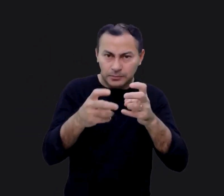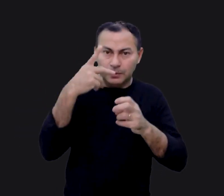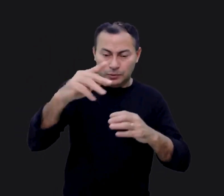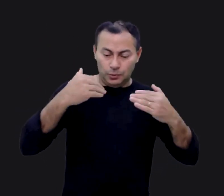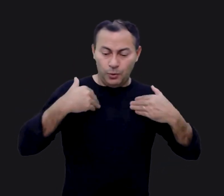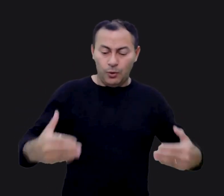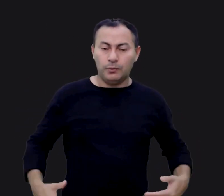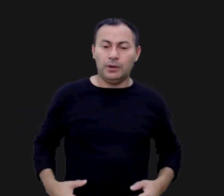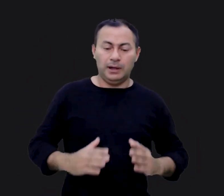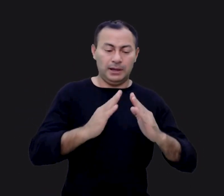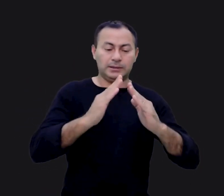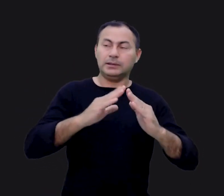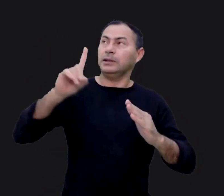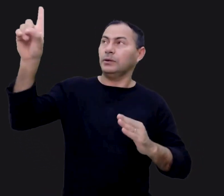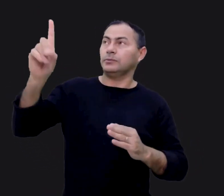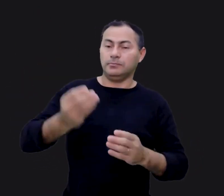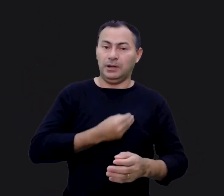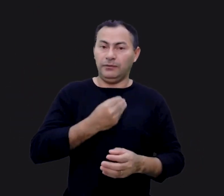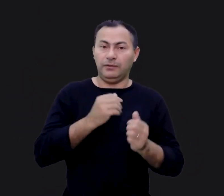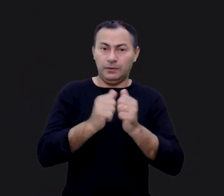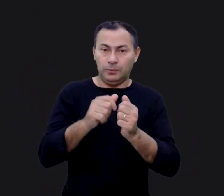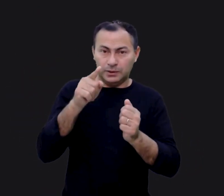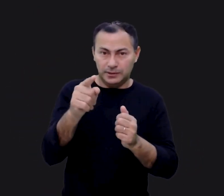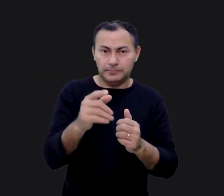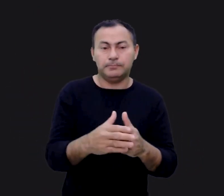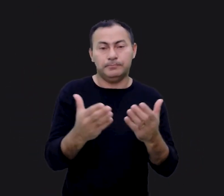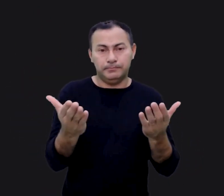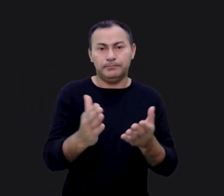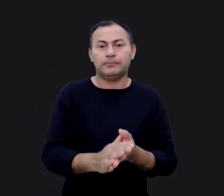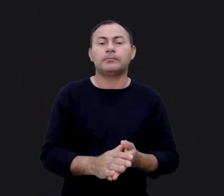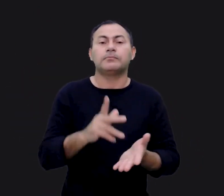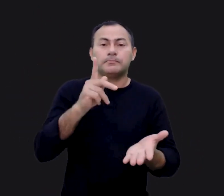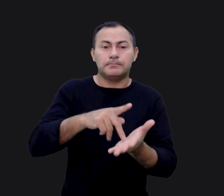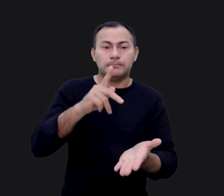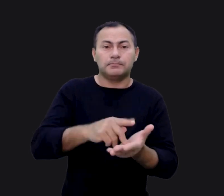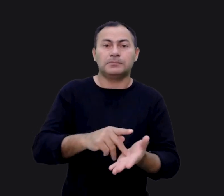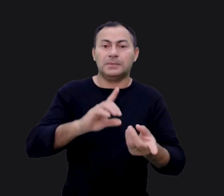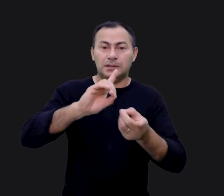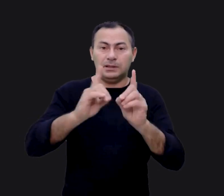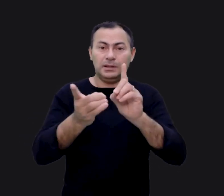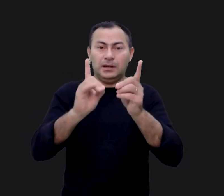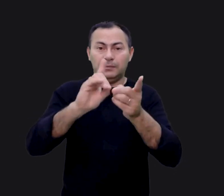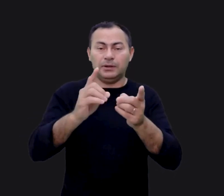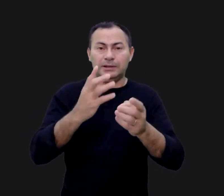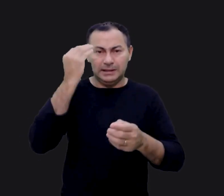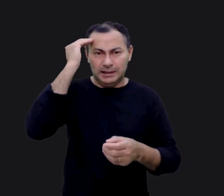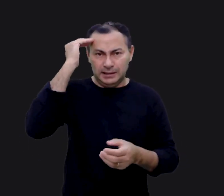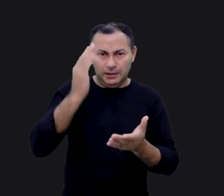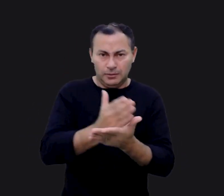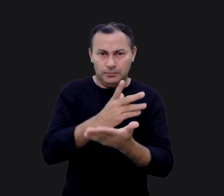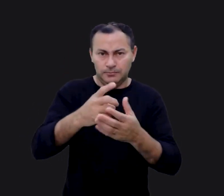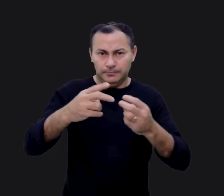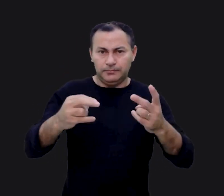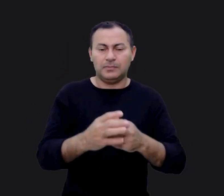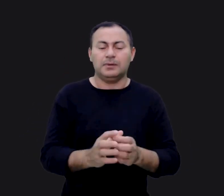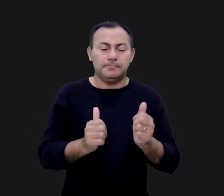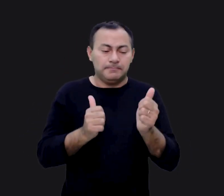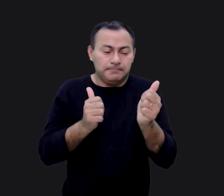percebem que o vosso corpo é um templo de Deus e ele vive em vocês? Isto é uma verdade muito dinâmica, se você entender alguma coisa sobre a